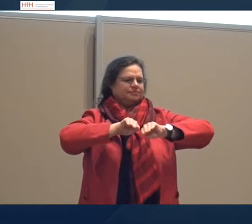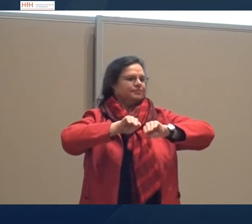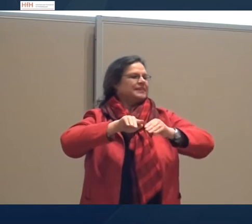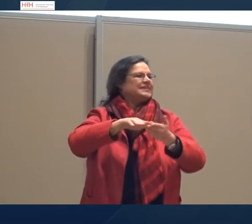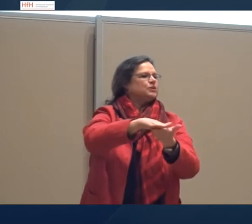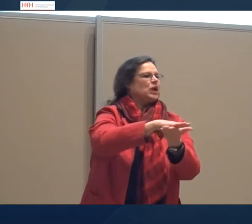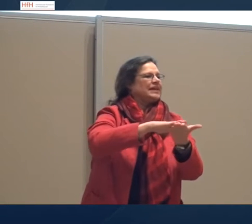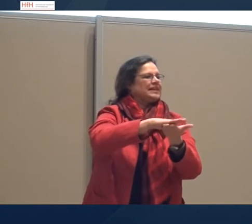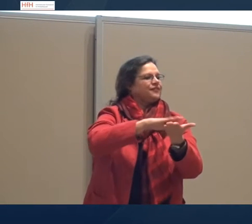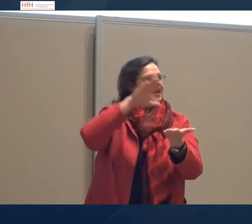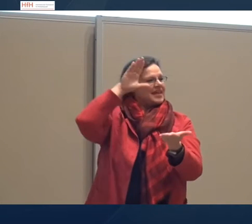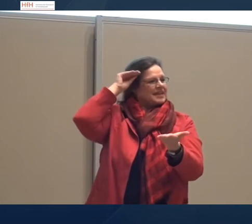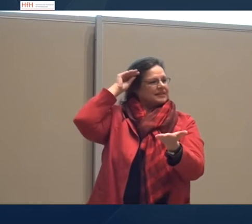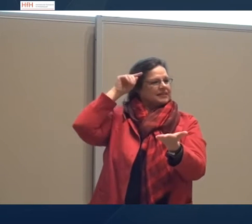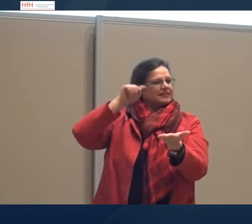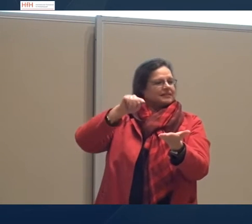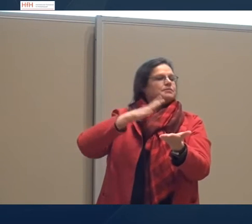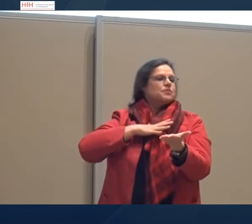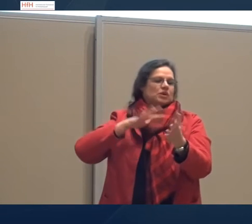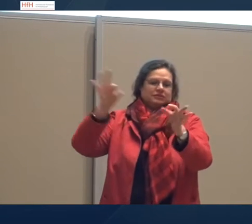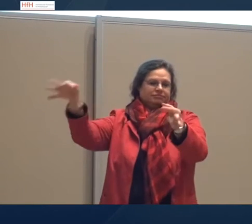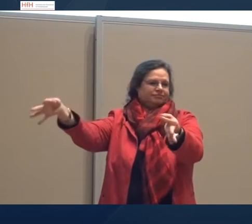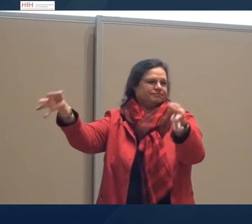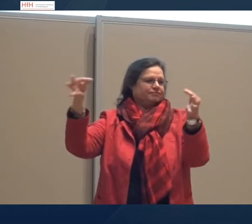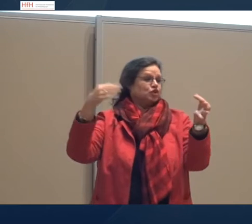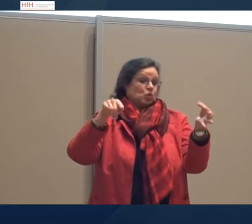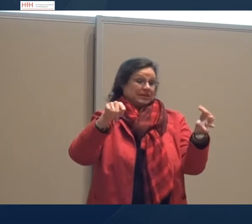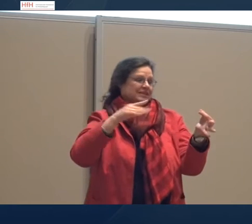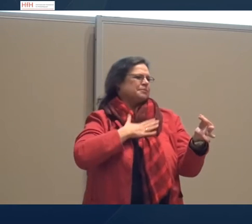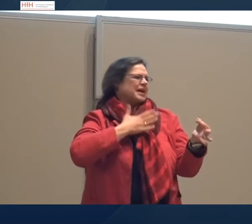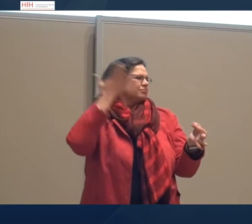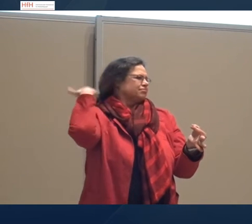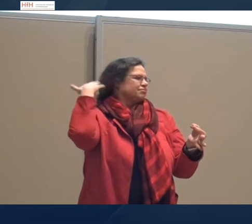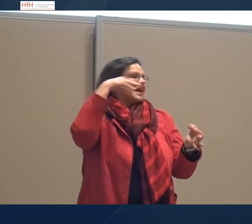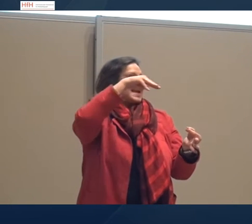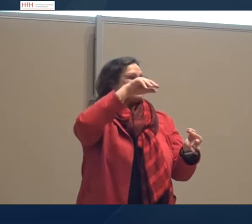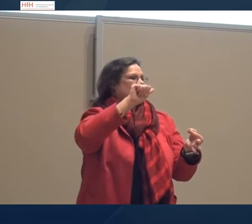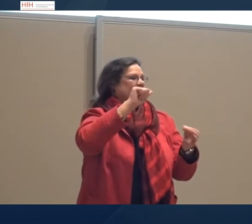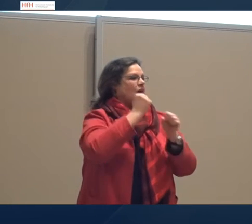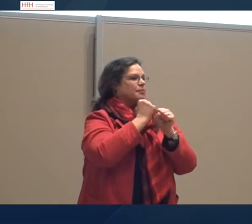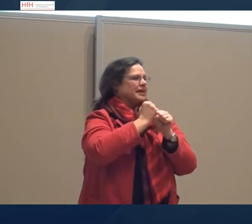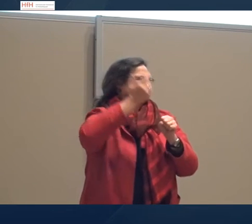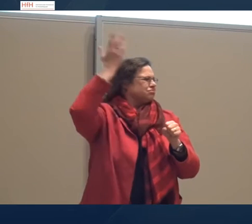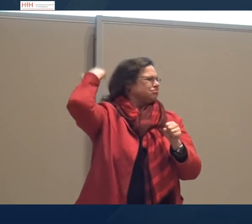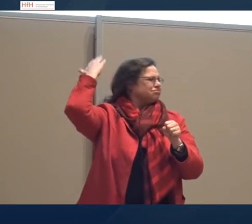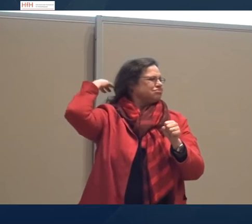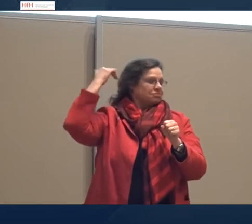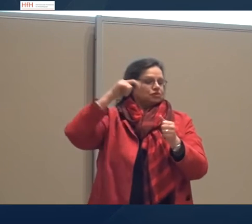wie ist das situative Lernen, wie ist die Grundlage dafür. Auch in meiner MA-Arbeit damals habe ich eine